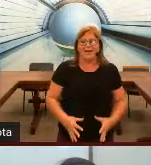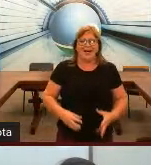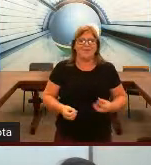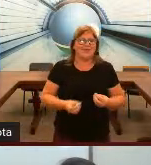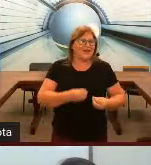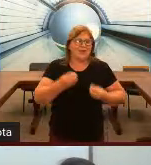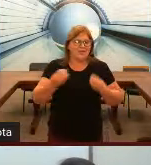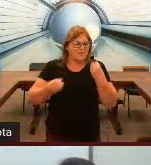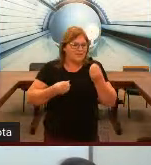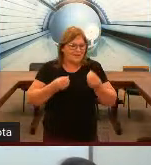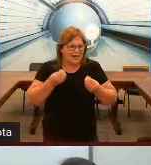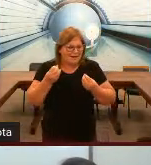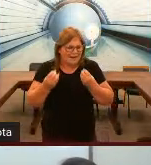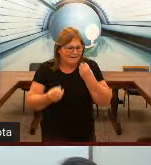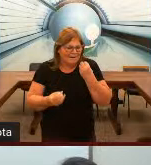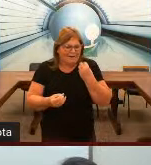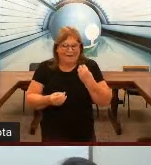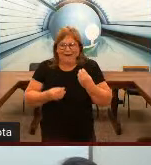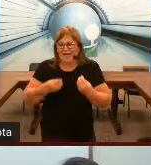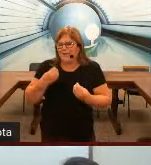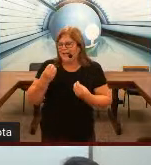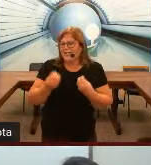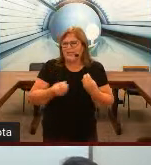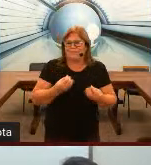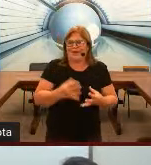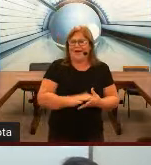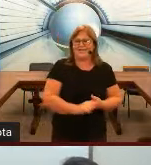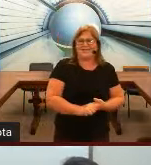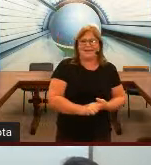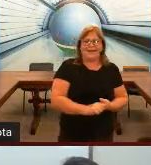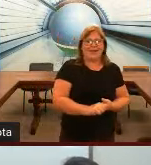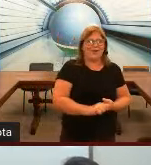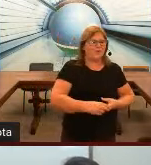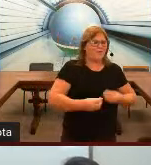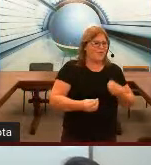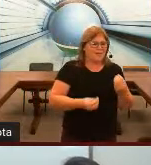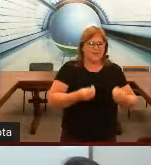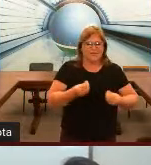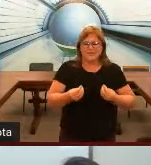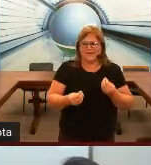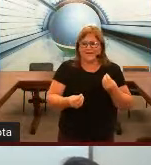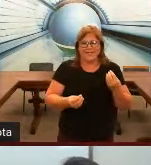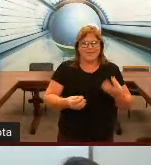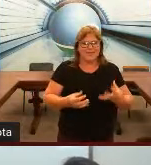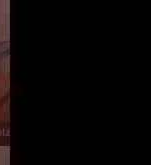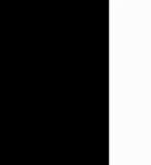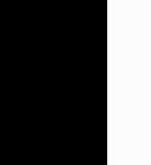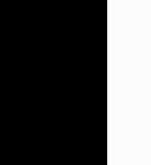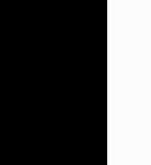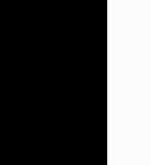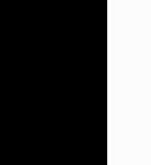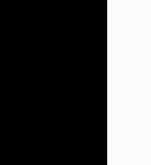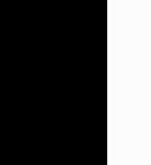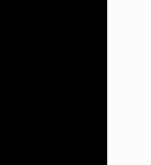A pessoa fala, nossa, a Libra é linda demais. Eu fico vendo a pessoa fazer Libras. Que lindo! Mas,